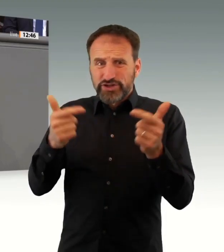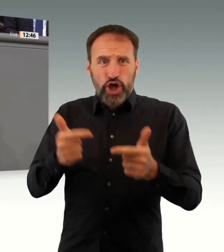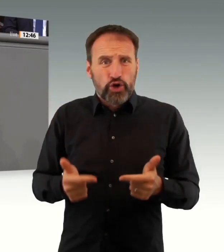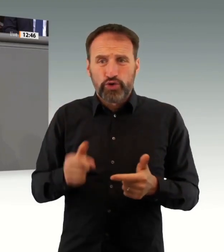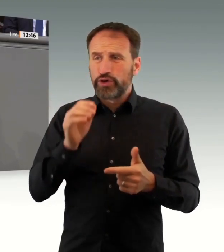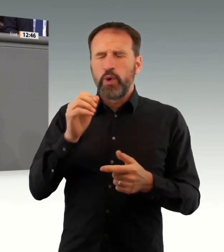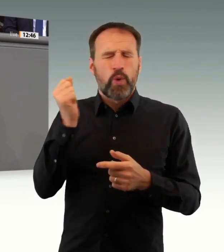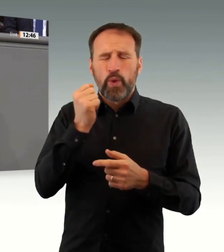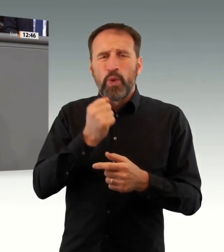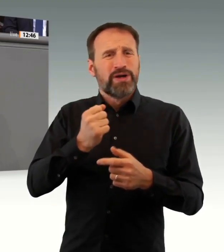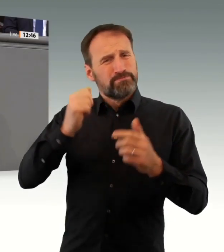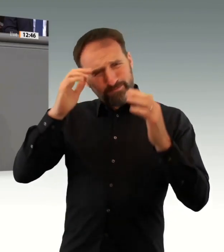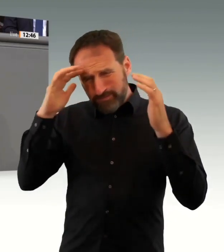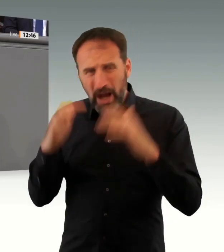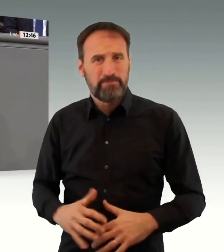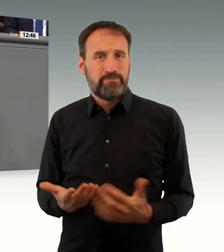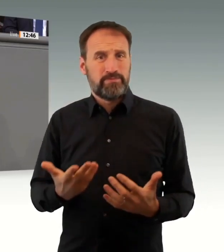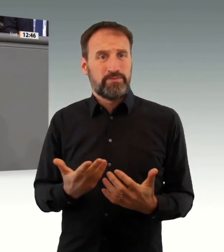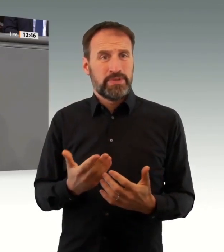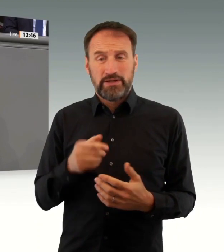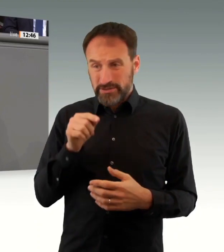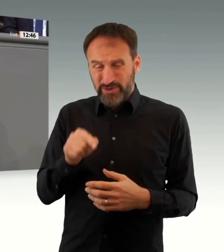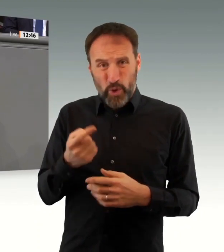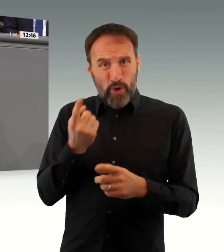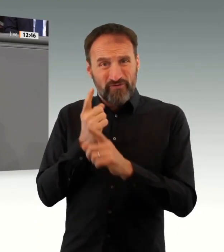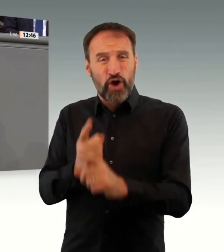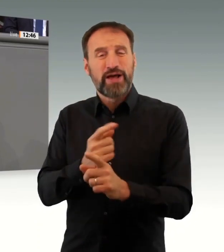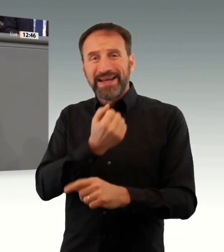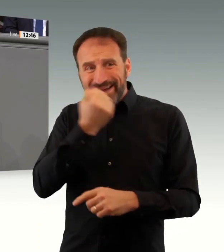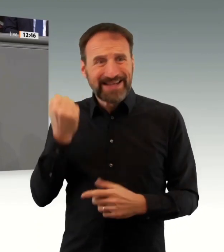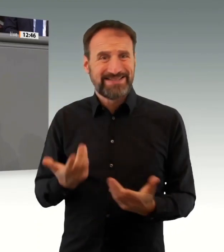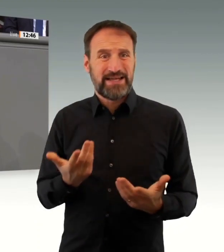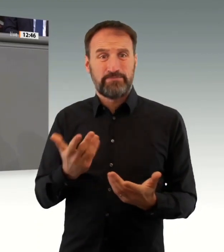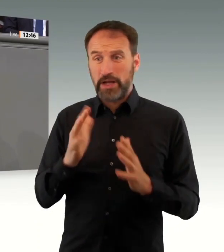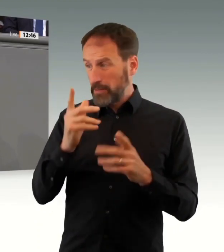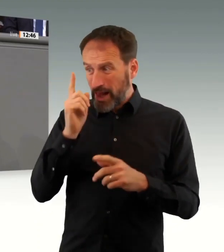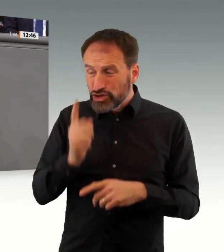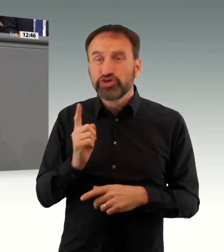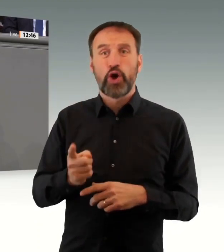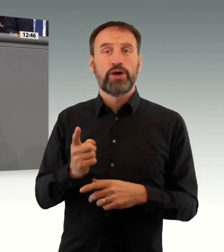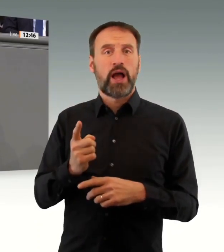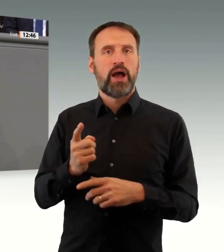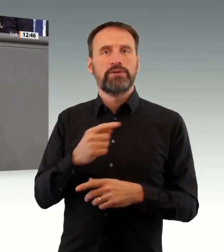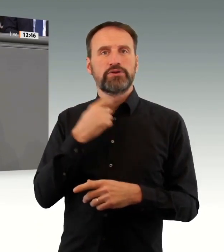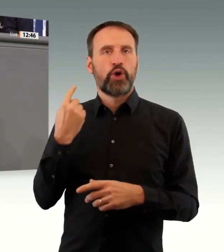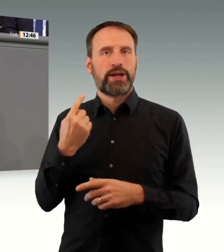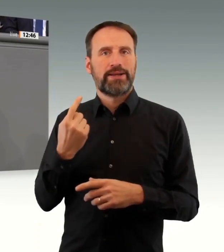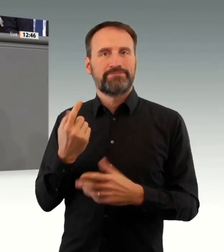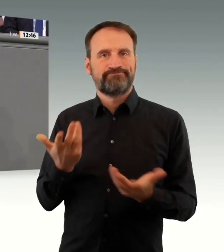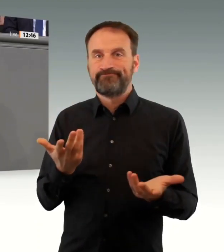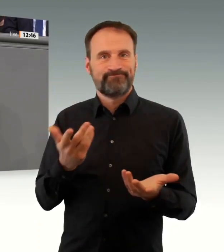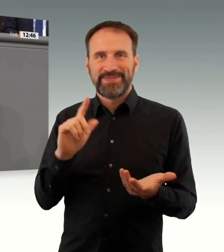ungeimpften Coronapatienten. Von Patienten also, in deren Hand es gelegen hätte,